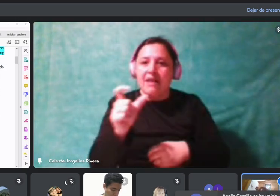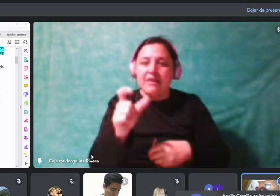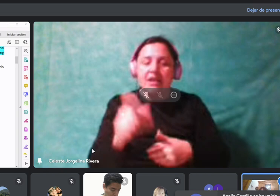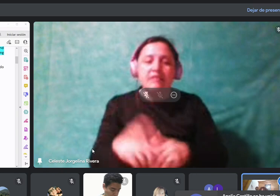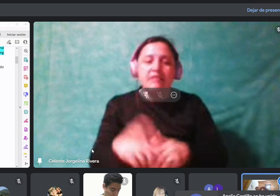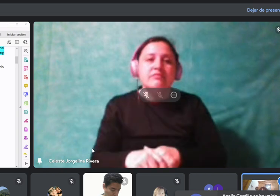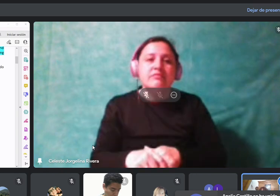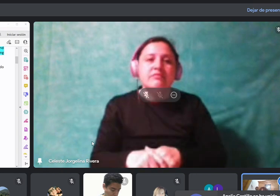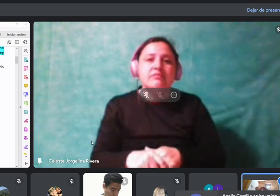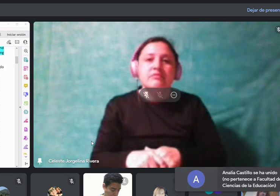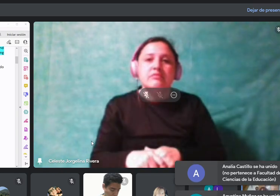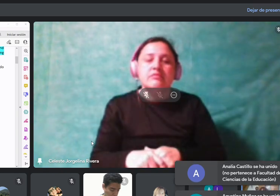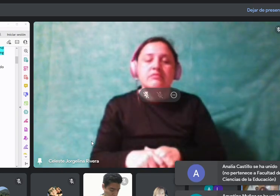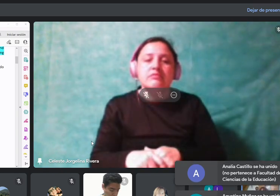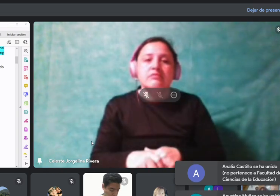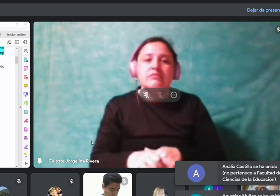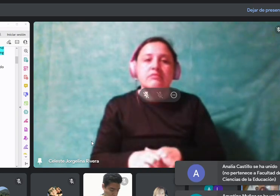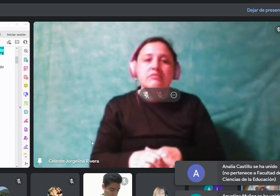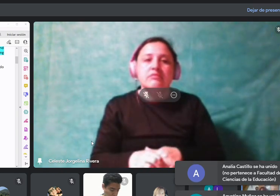característica...